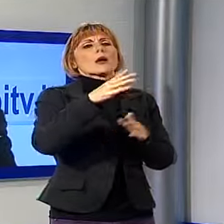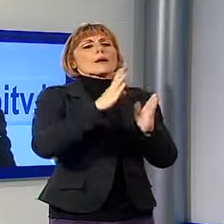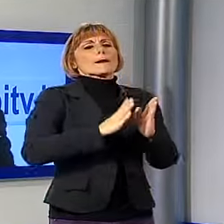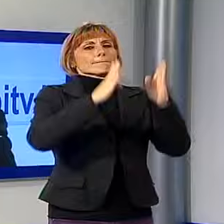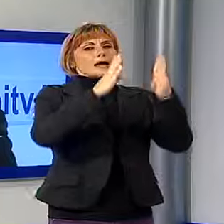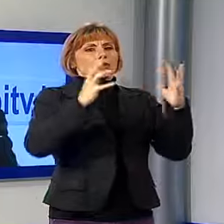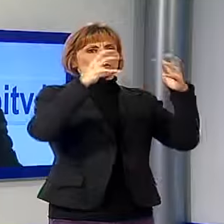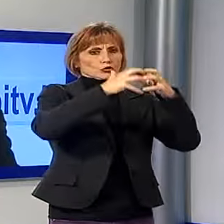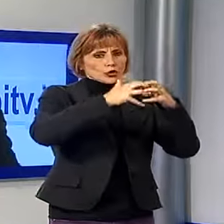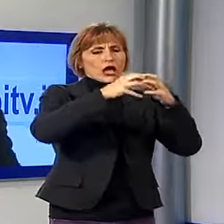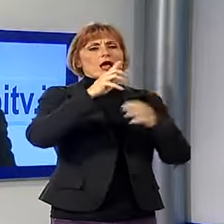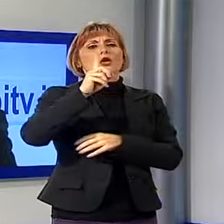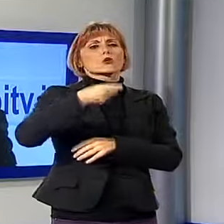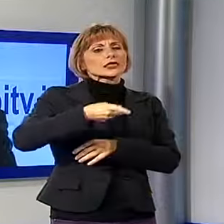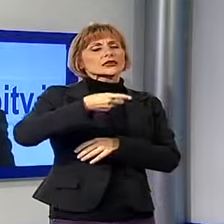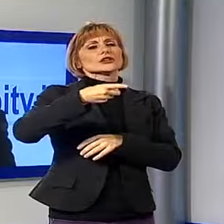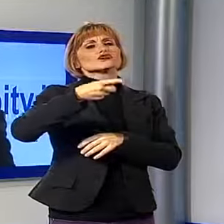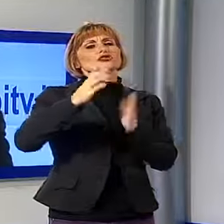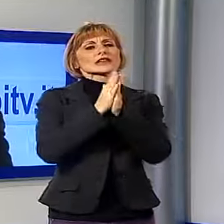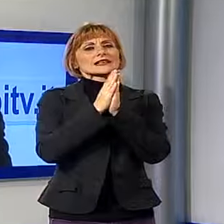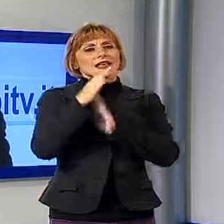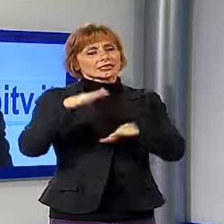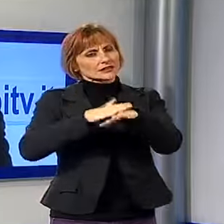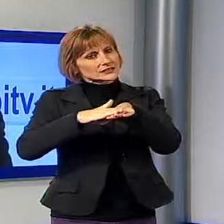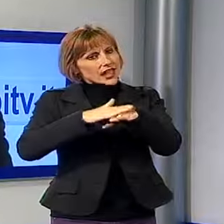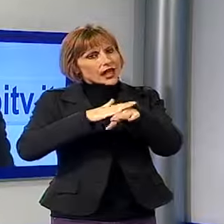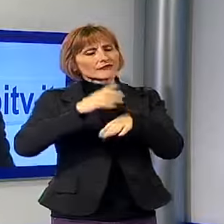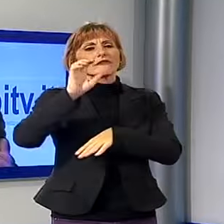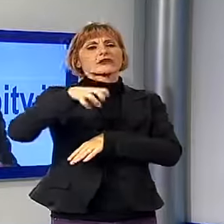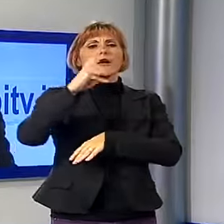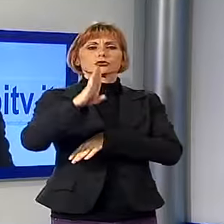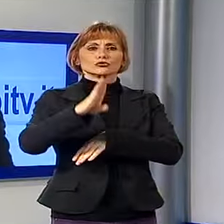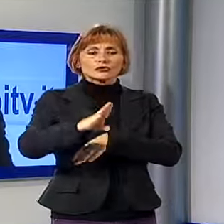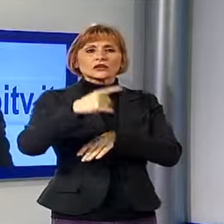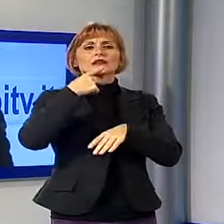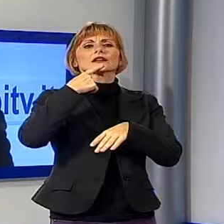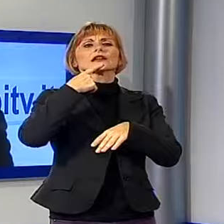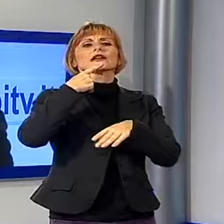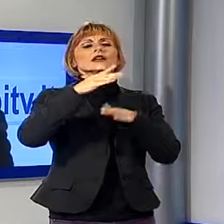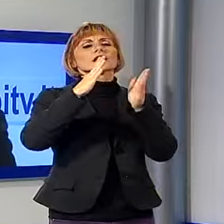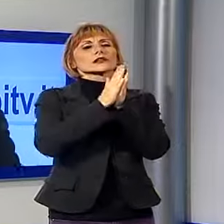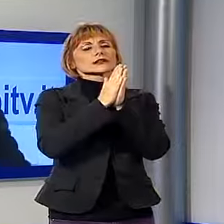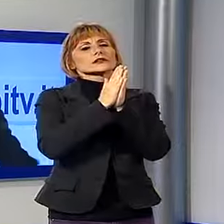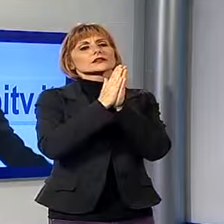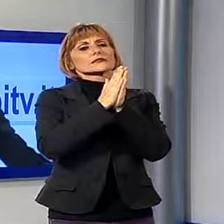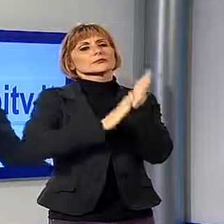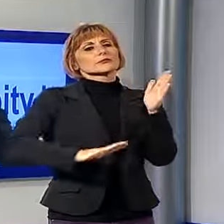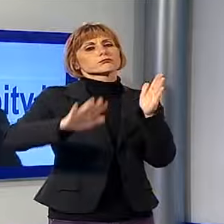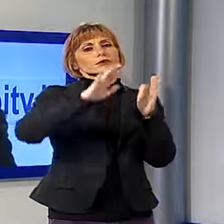Bottini, la Chiesa dei Servi, Real Collegio, dove appunto in concomitanza anche col Desco, quindi proprio sparsi a